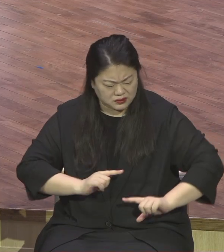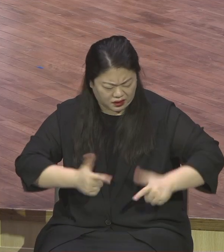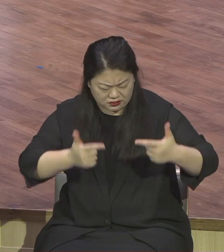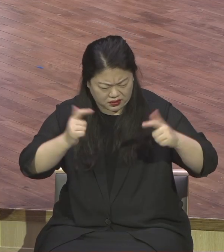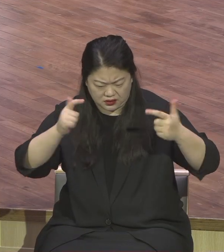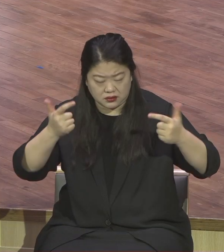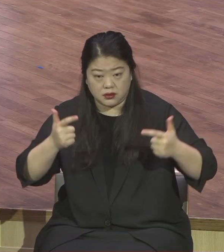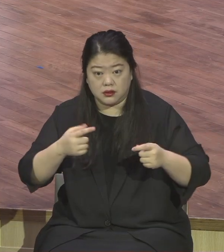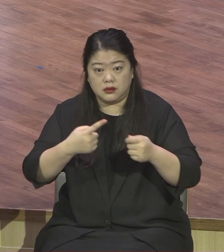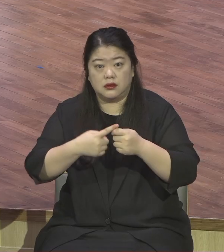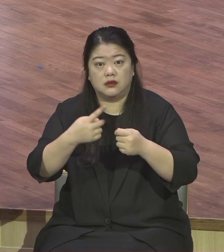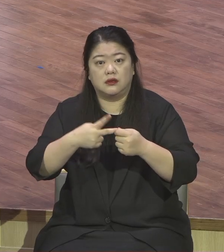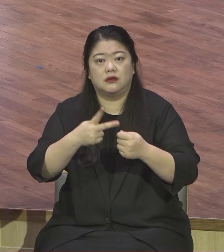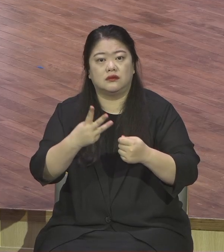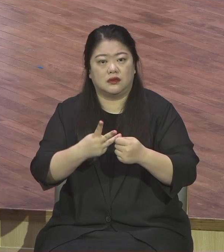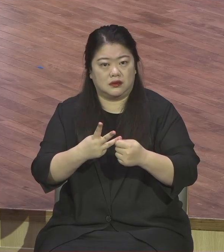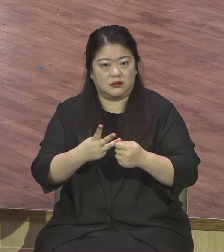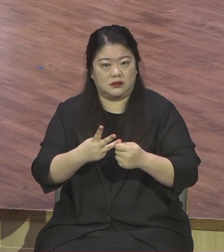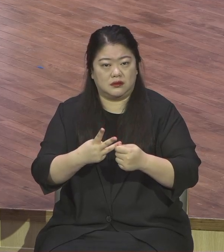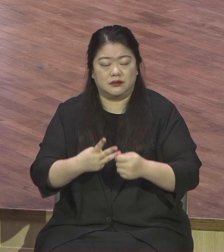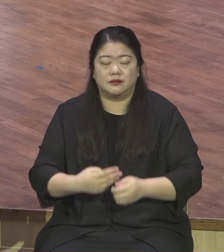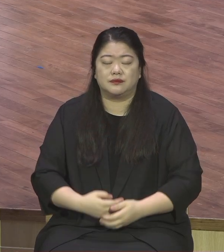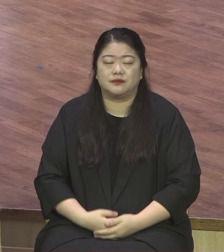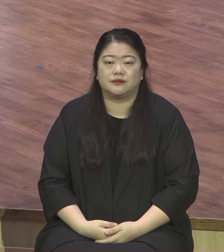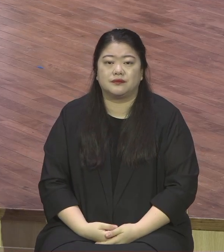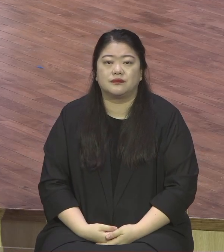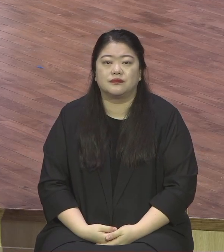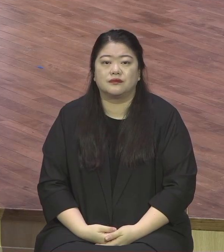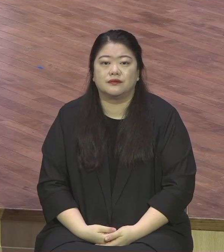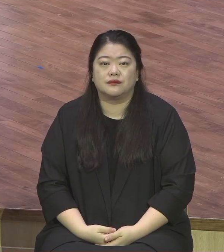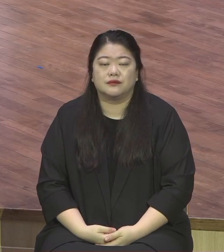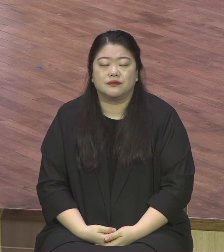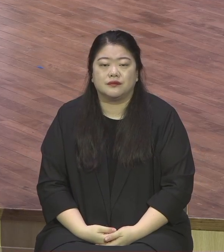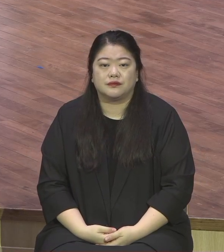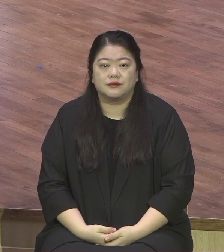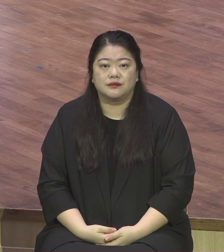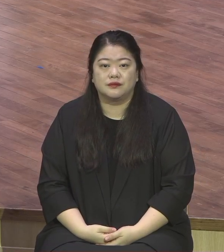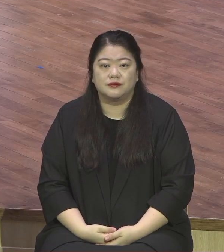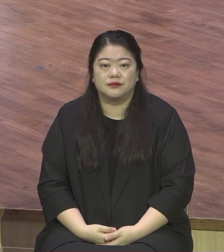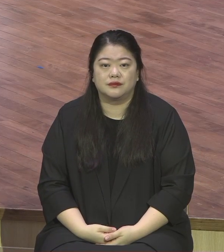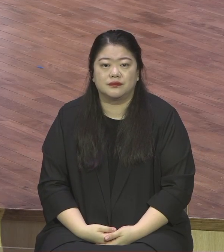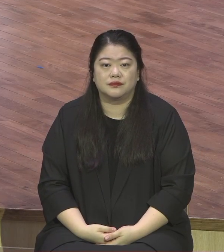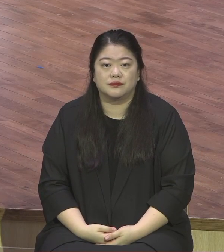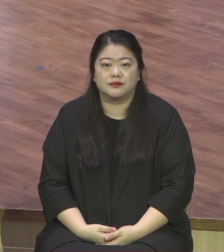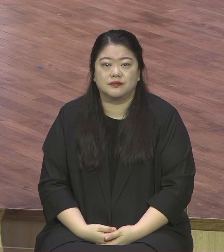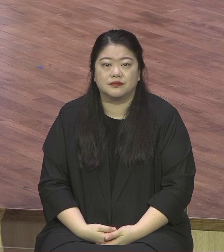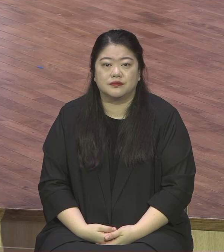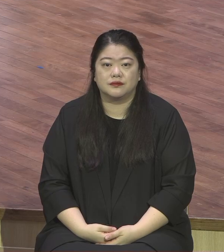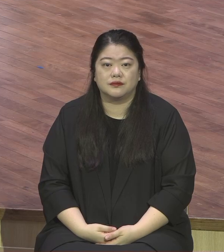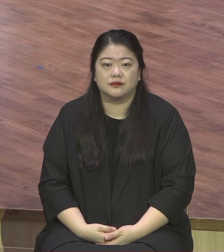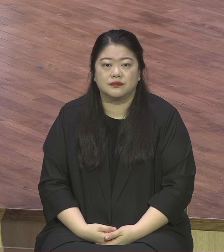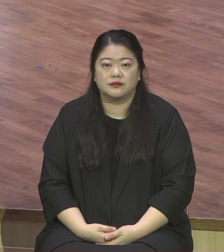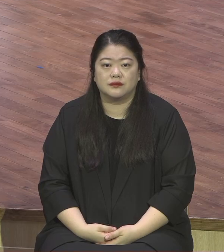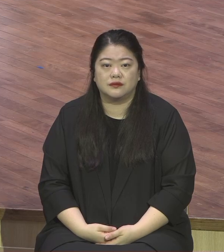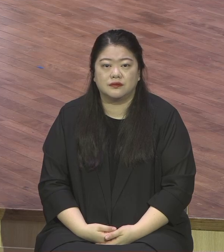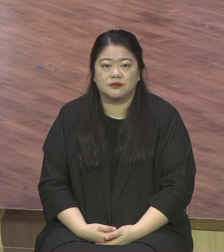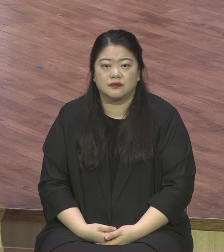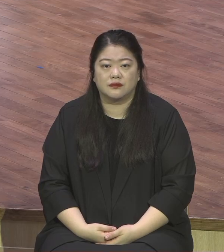베드로는 이 사건으로 인해가지고 말로 다 표현할 수 없는 그런 큰 충격을